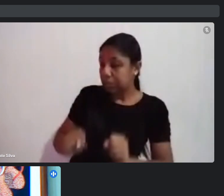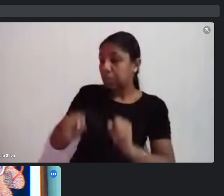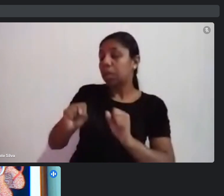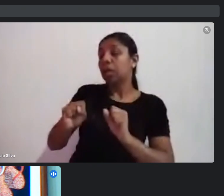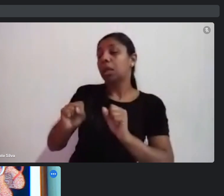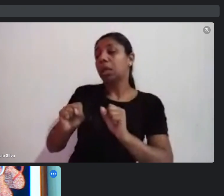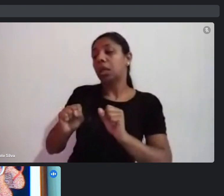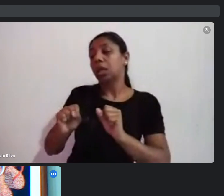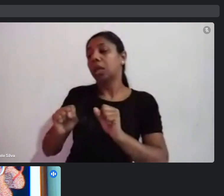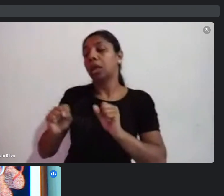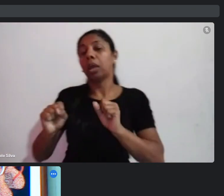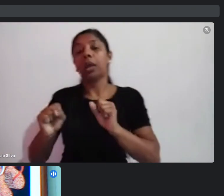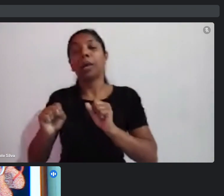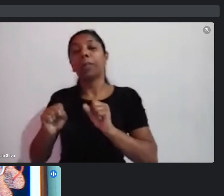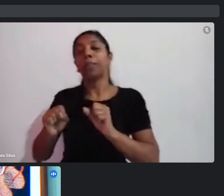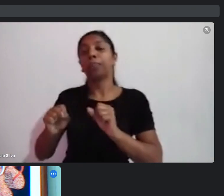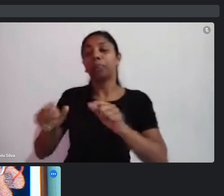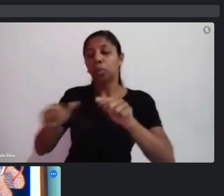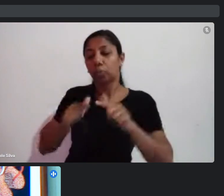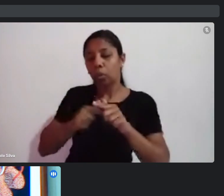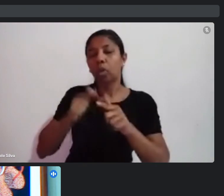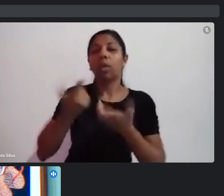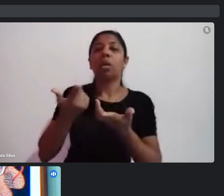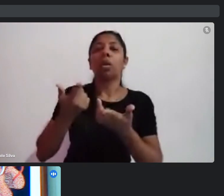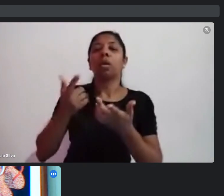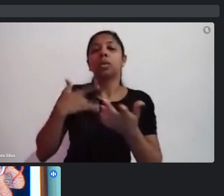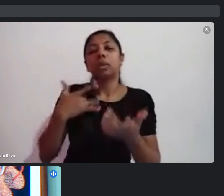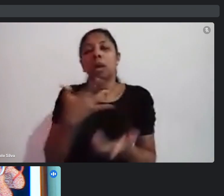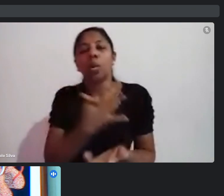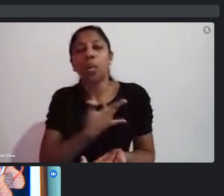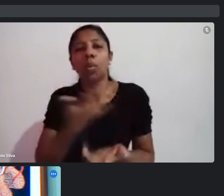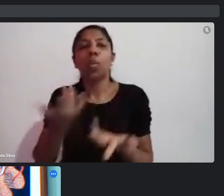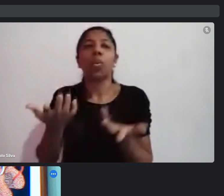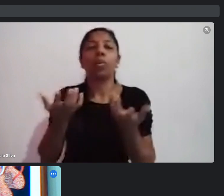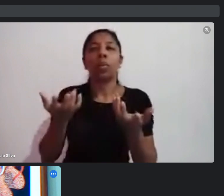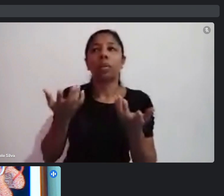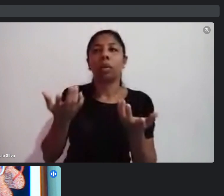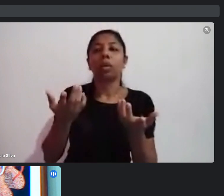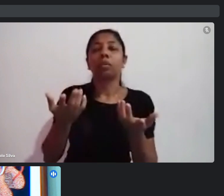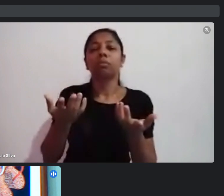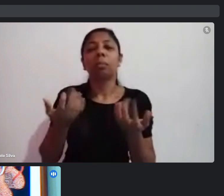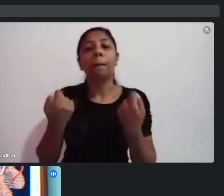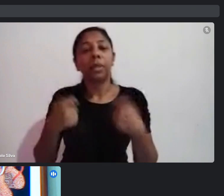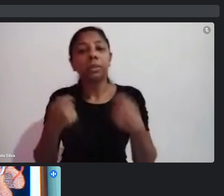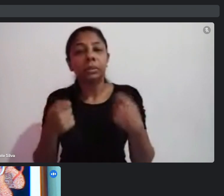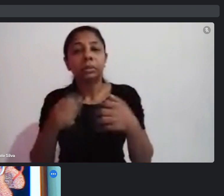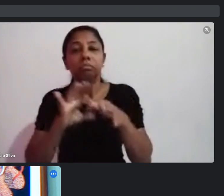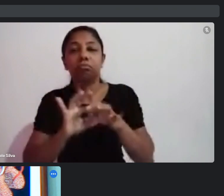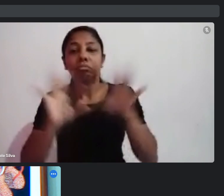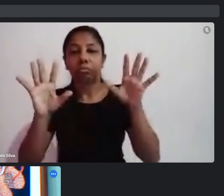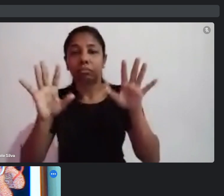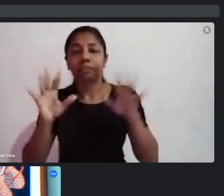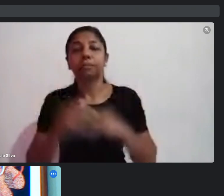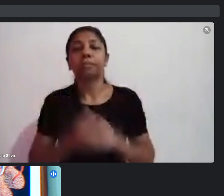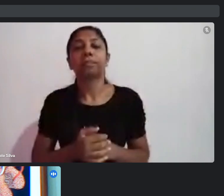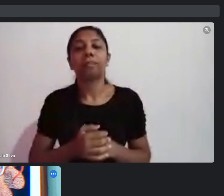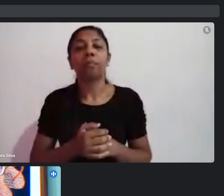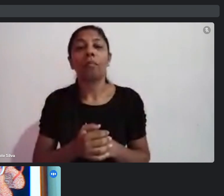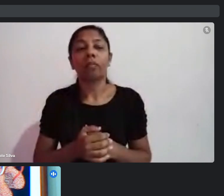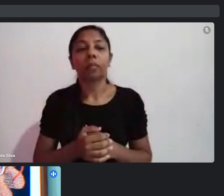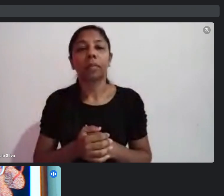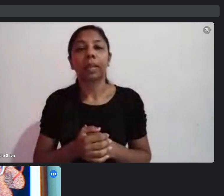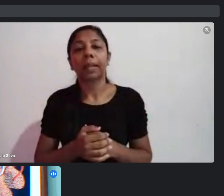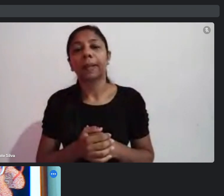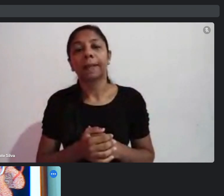executado aqui imposto de saúde qualquer outra questão aqui nas nas